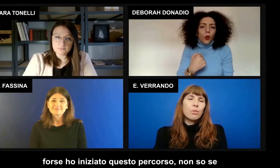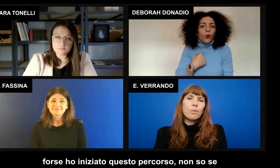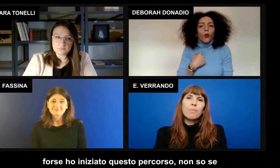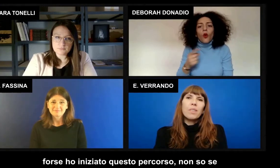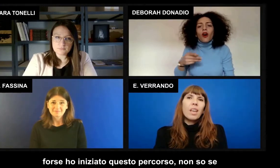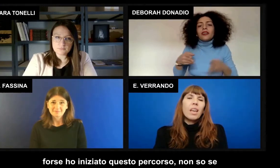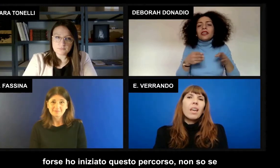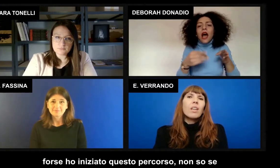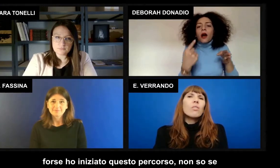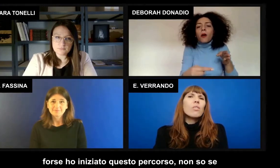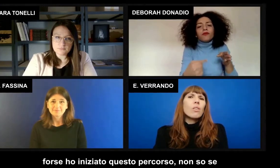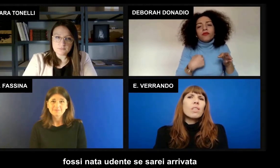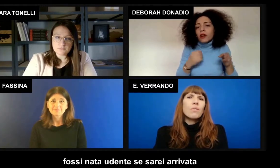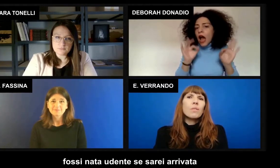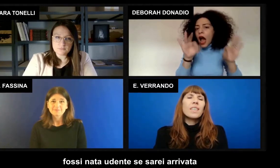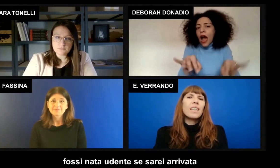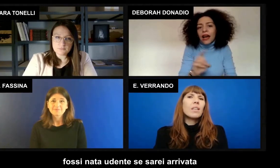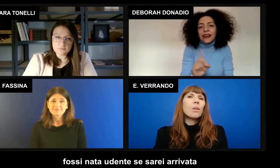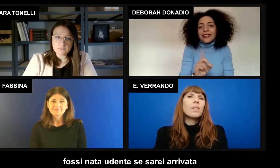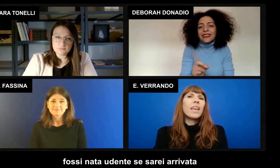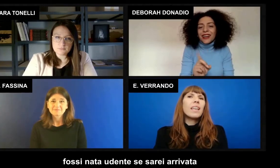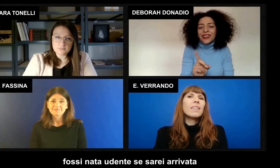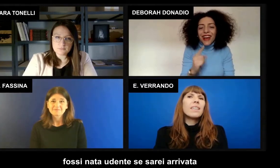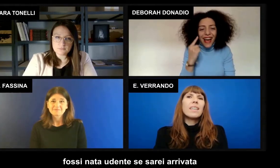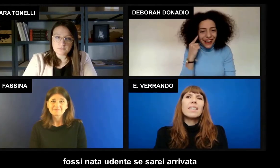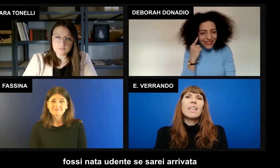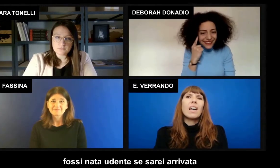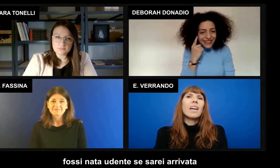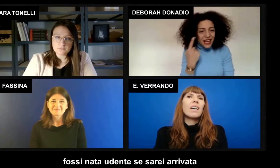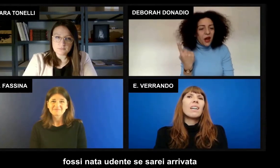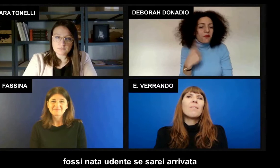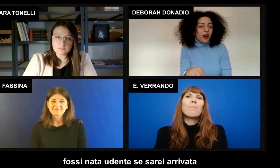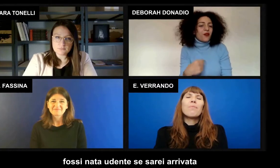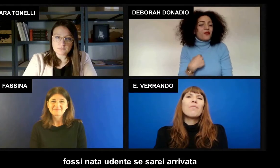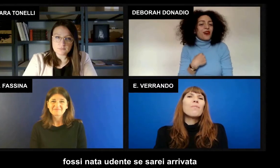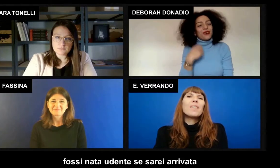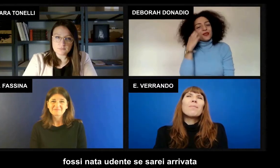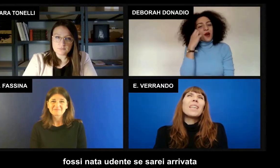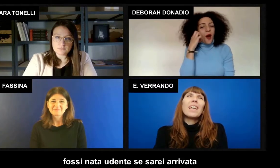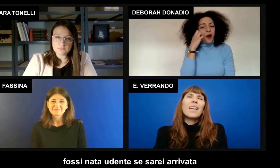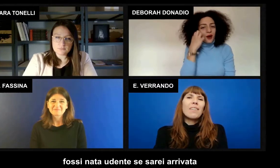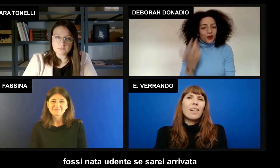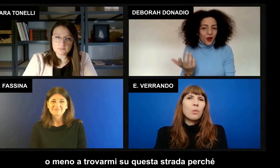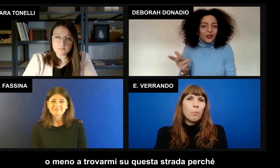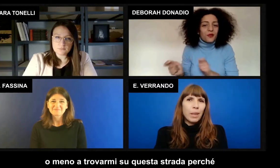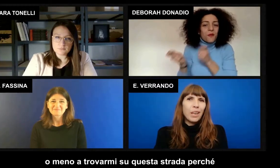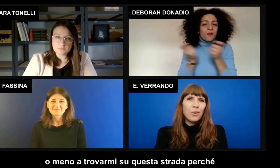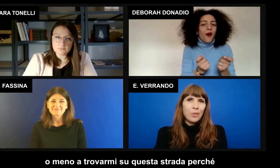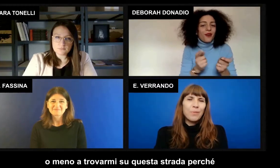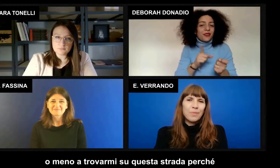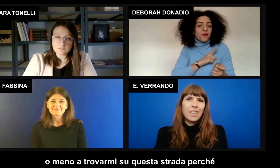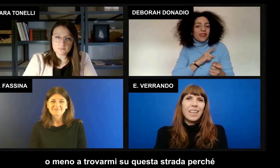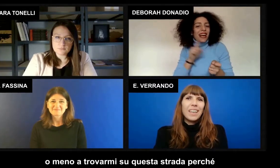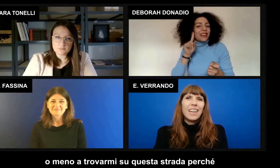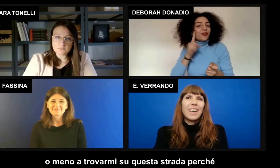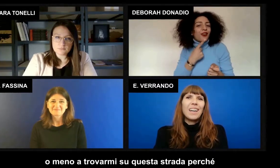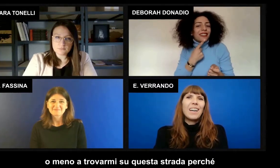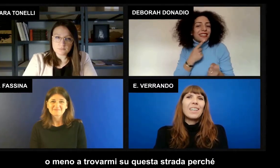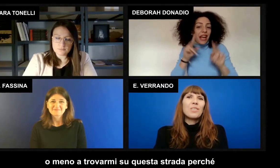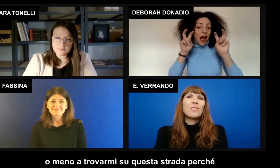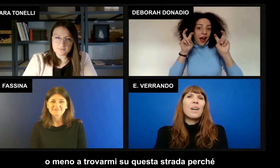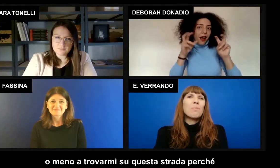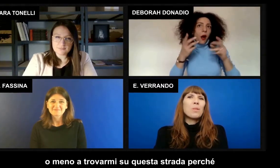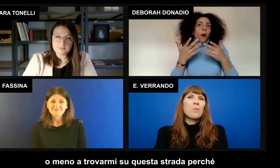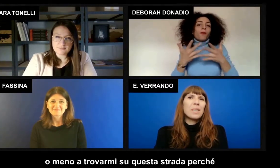Non so, se fossi nata udente sarei arrivato meno a